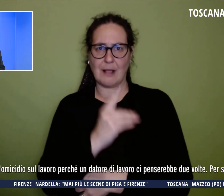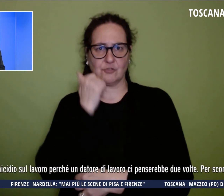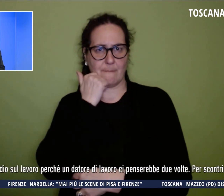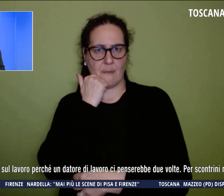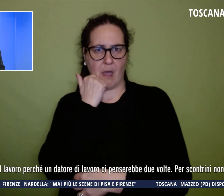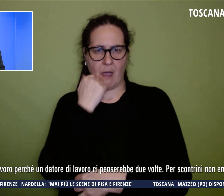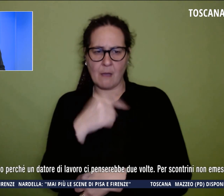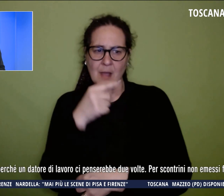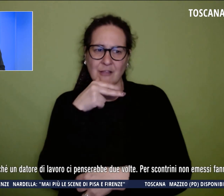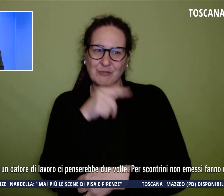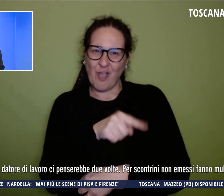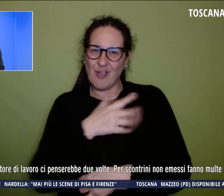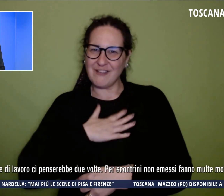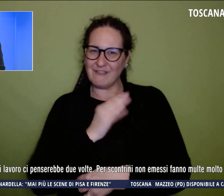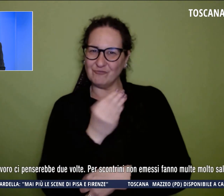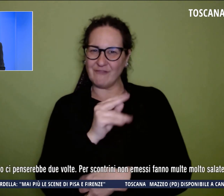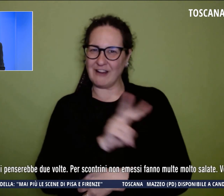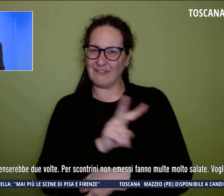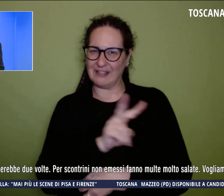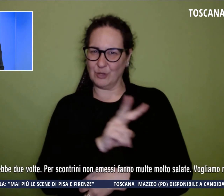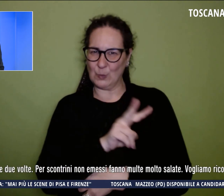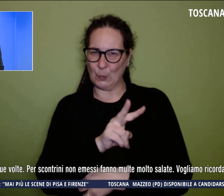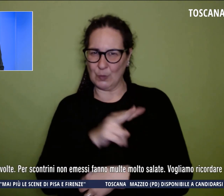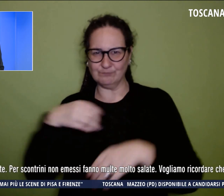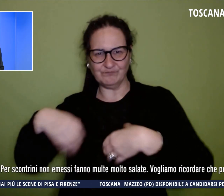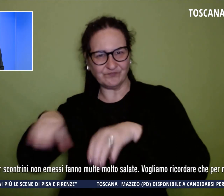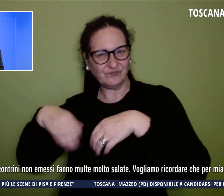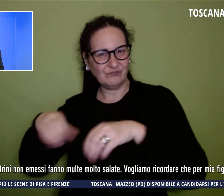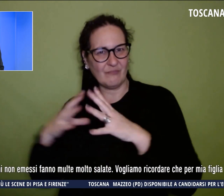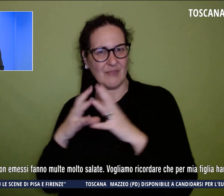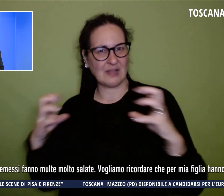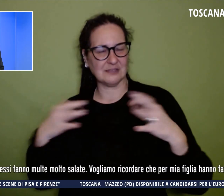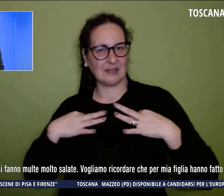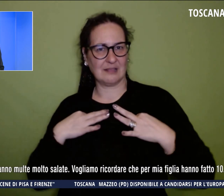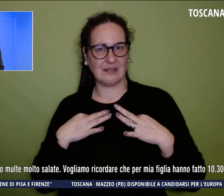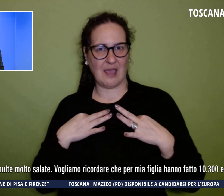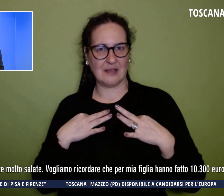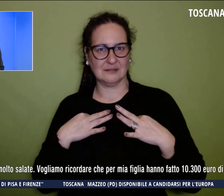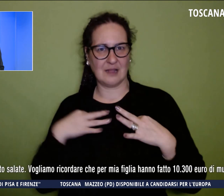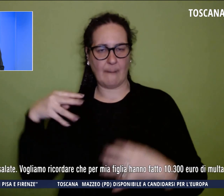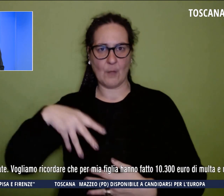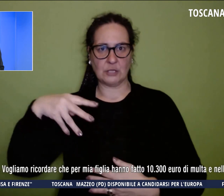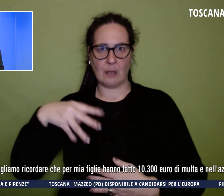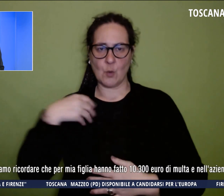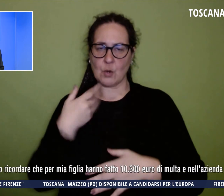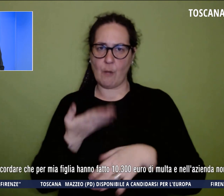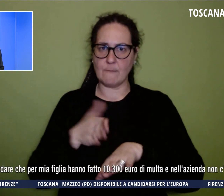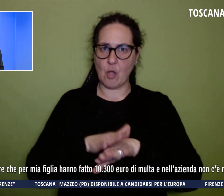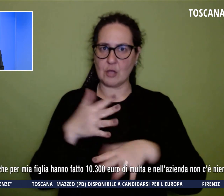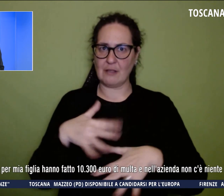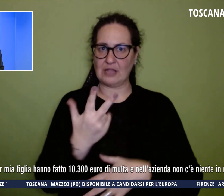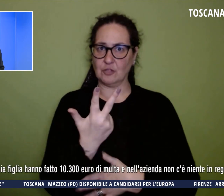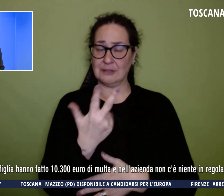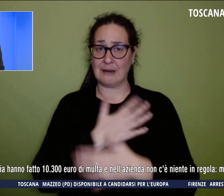dentro un orditoio in un'azienda tessile a Montemurlo, nella provincia di Prato, il 3 maggio 2021,